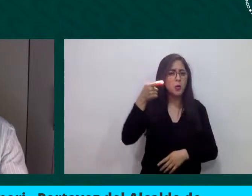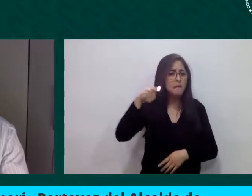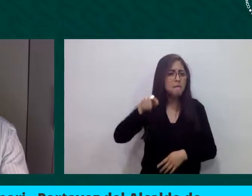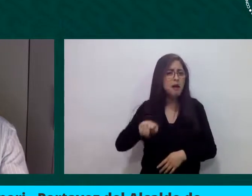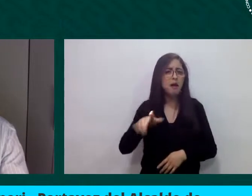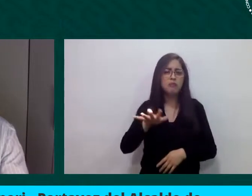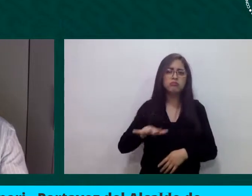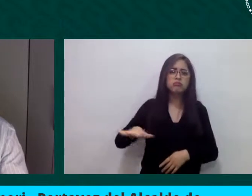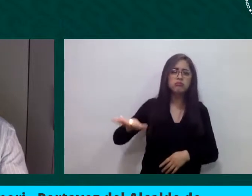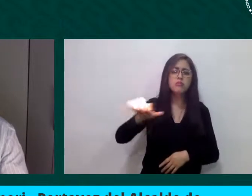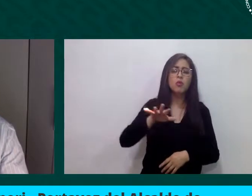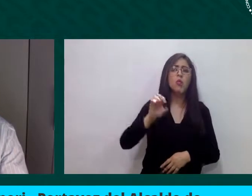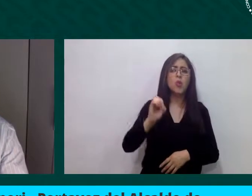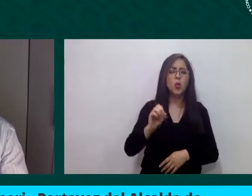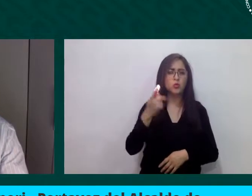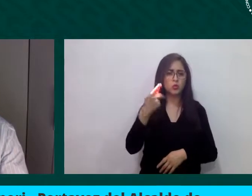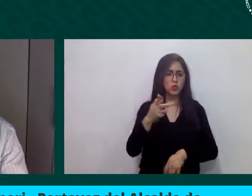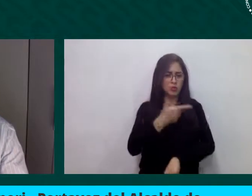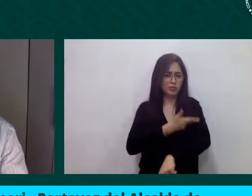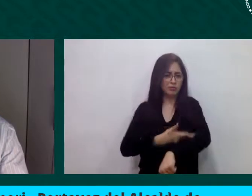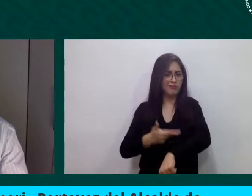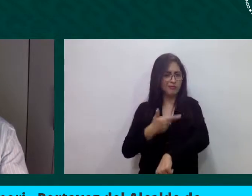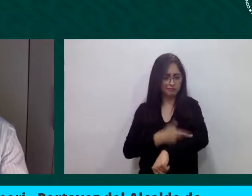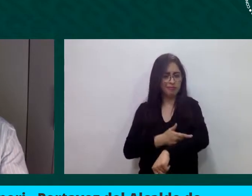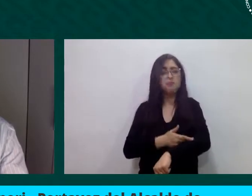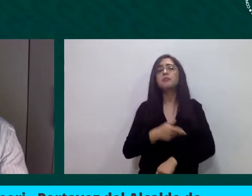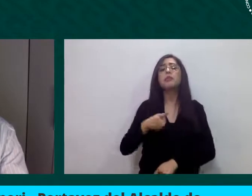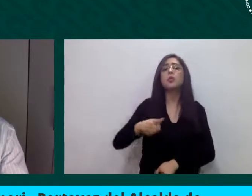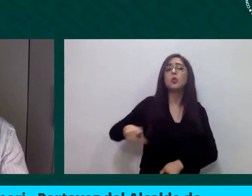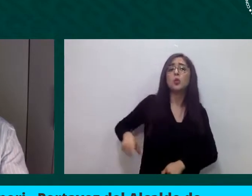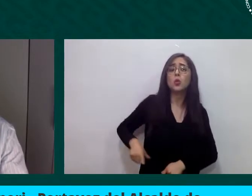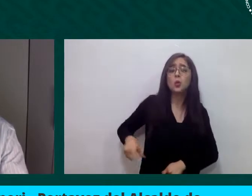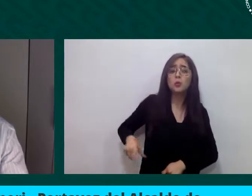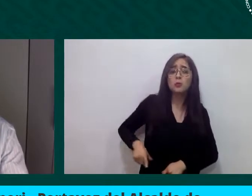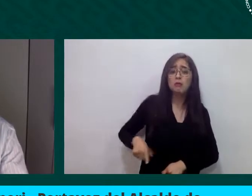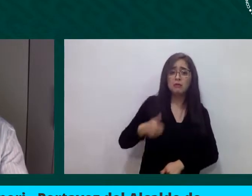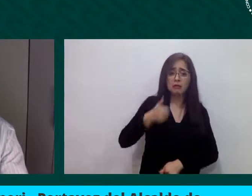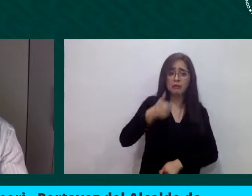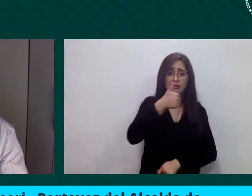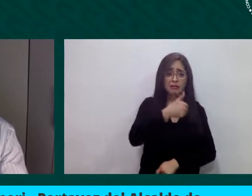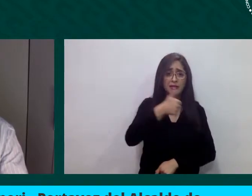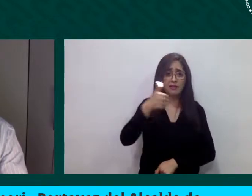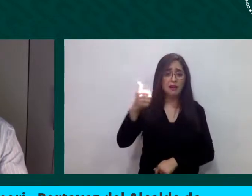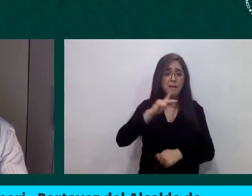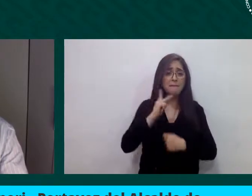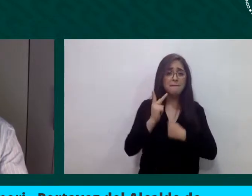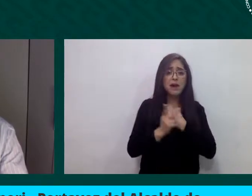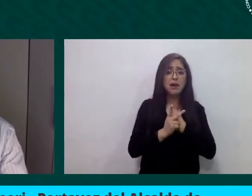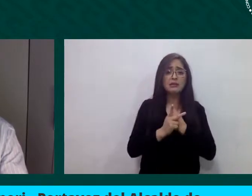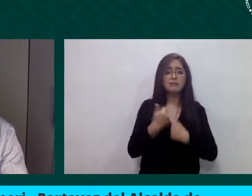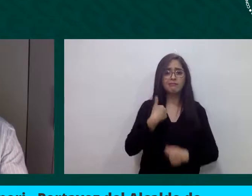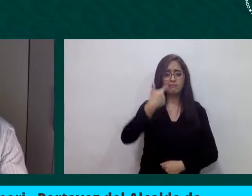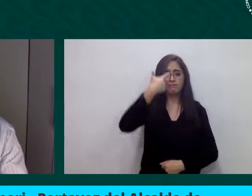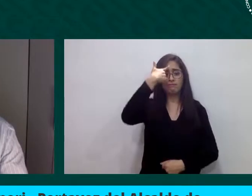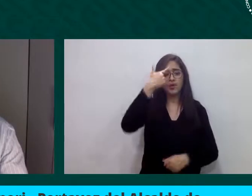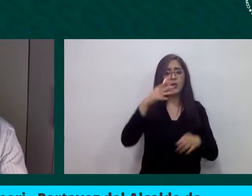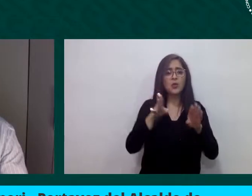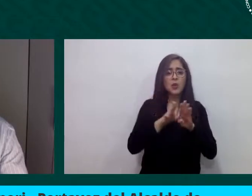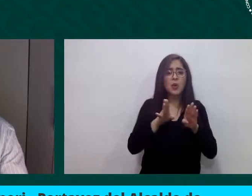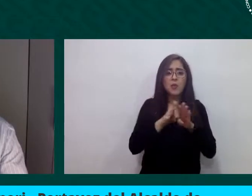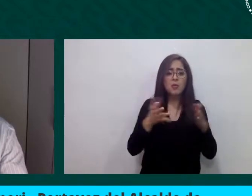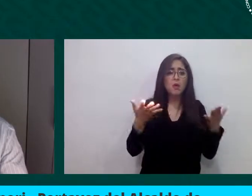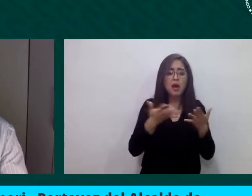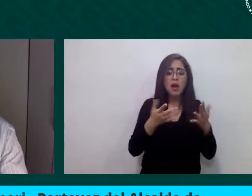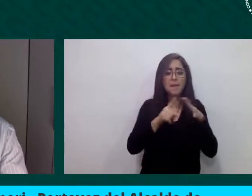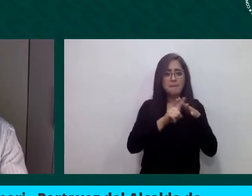locales afrontan importantes responsabilidades en la gobernanza de la migración, tanto en su función de acogida, inclusión